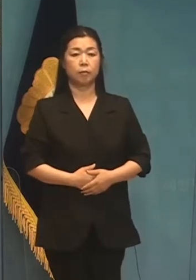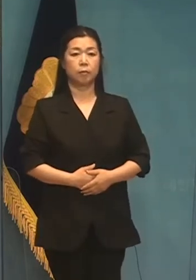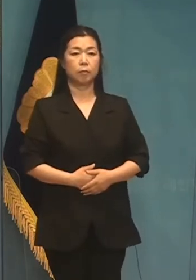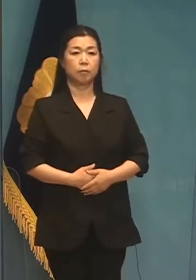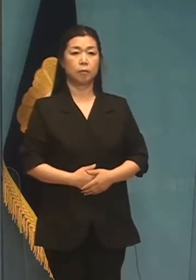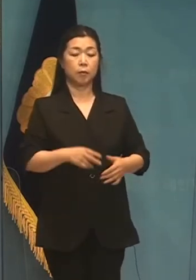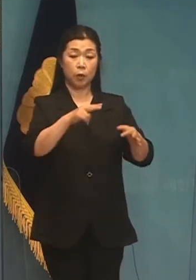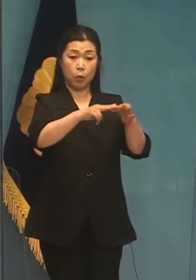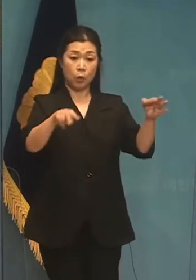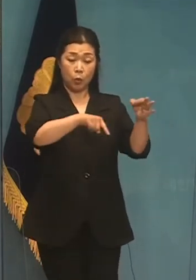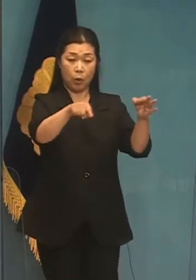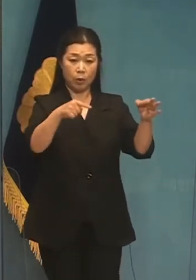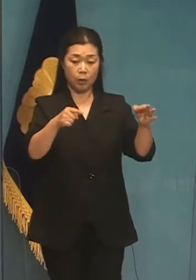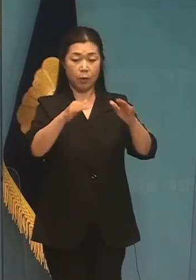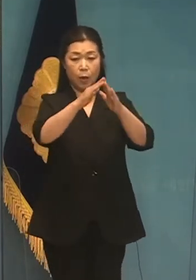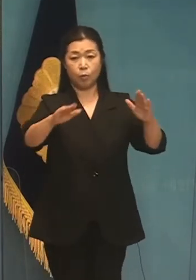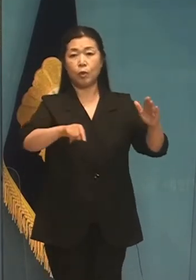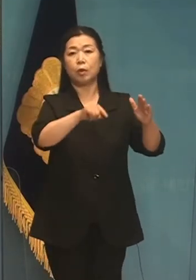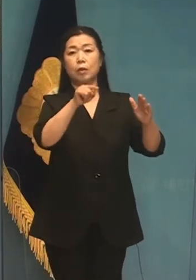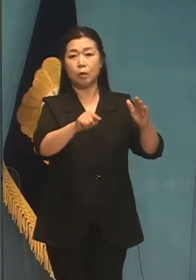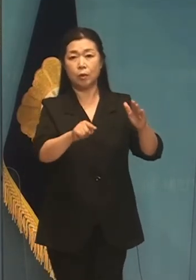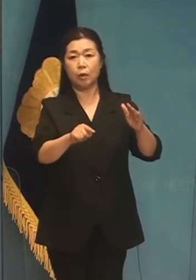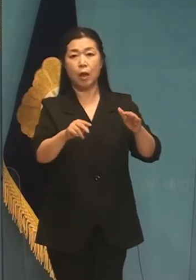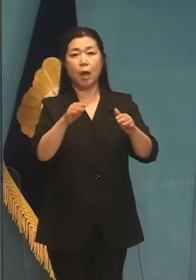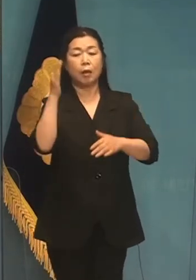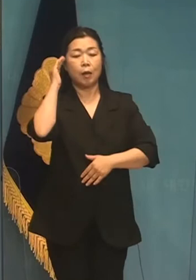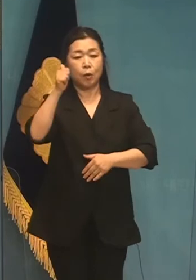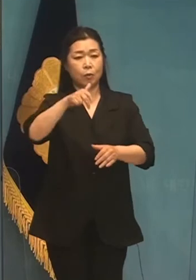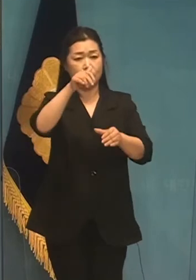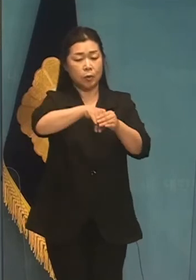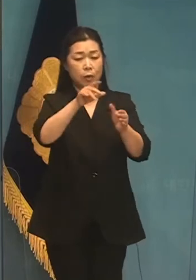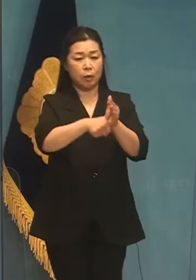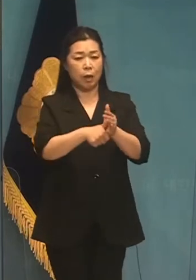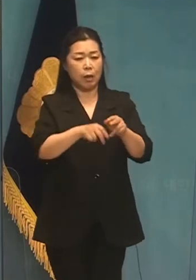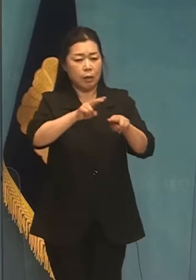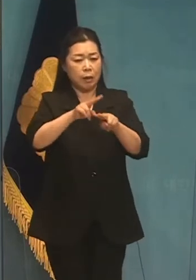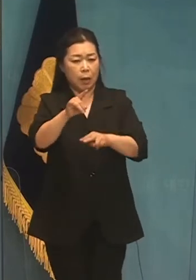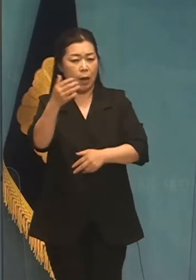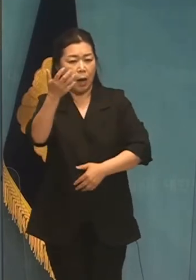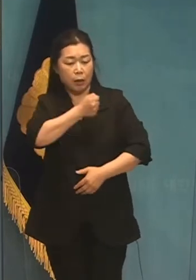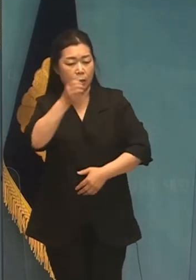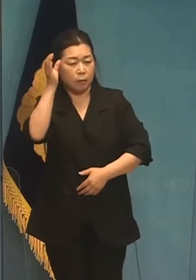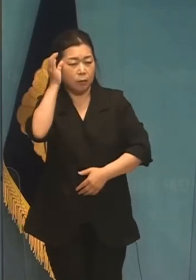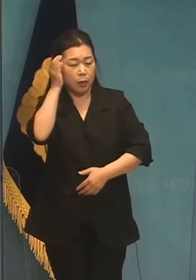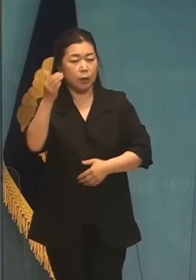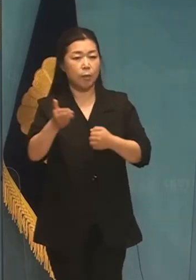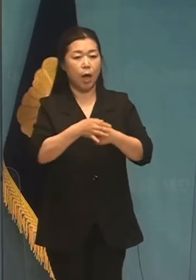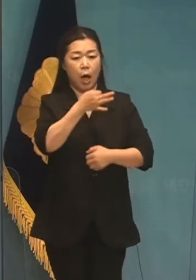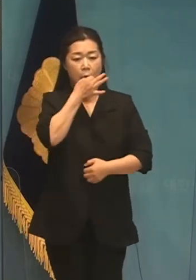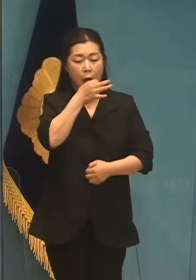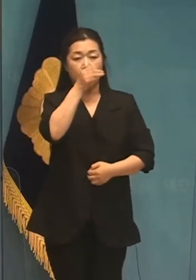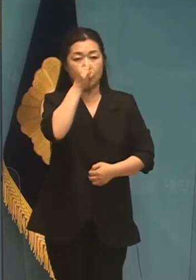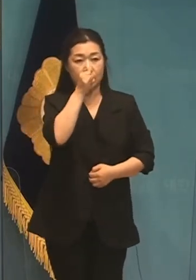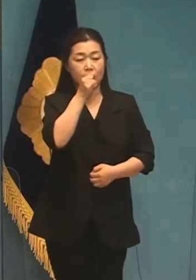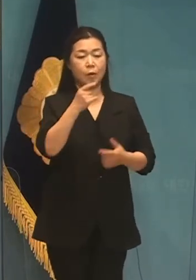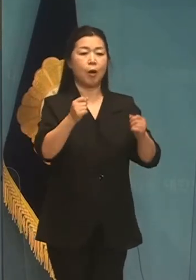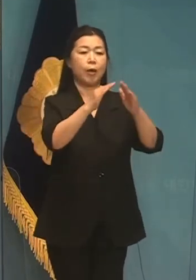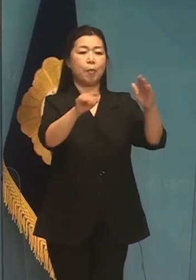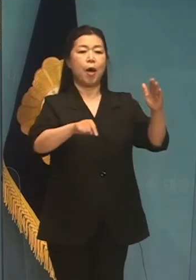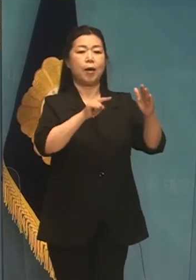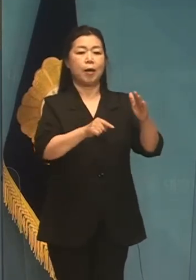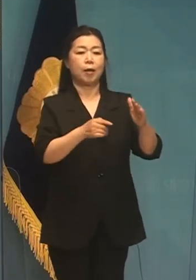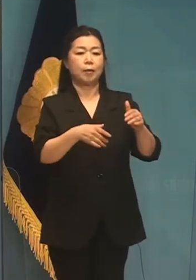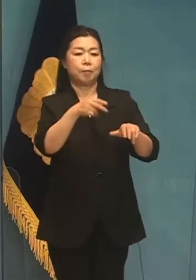여의도 유력 개선 투자 캠프는 대선 승리 시 한 자리씩 얻어갈지 생각으로 그럴듯한 캠프의